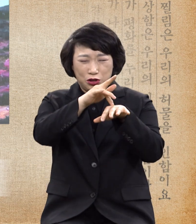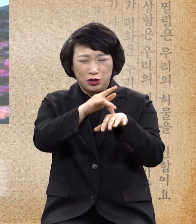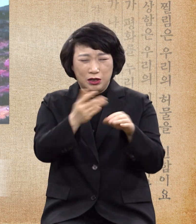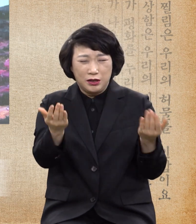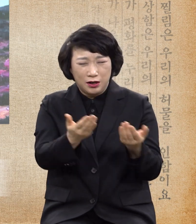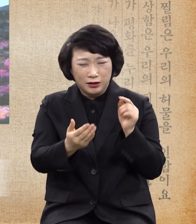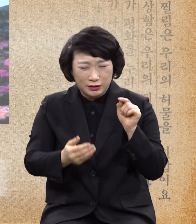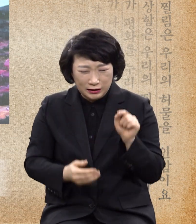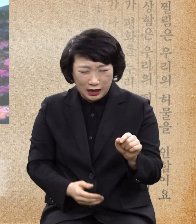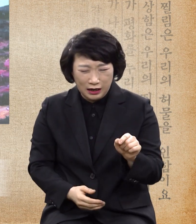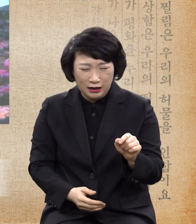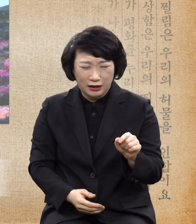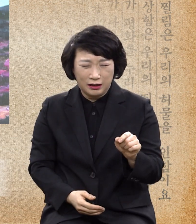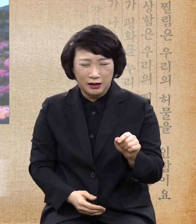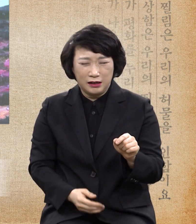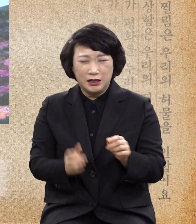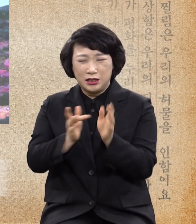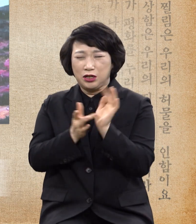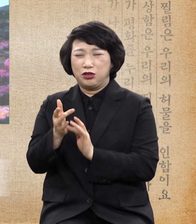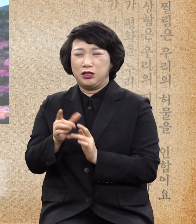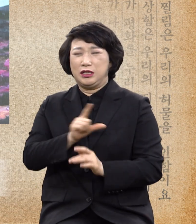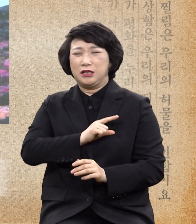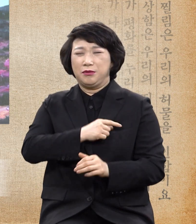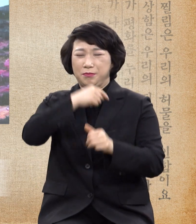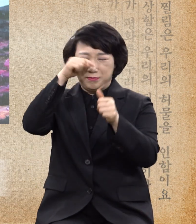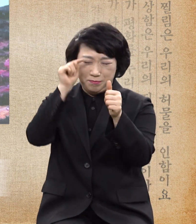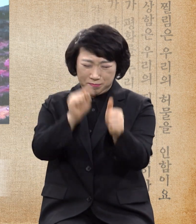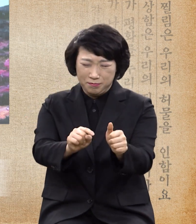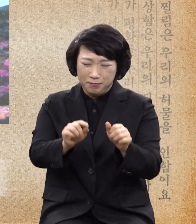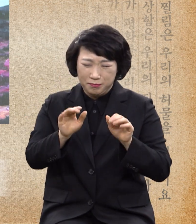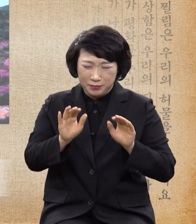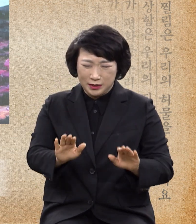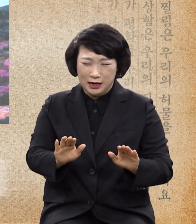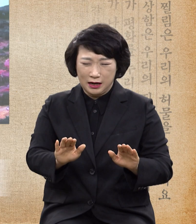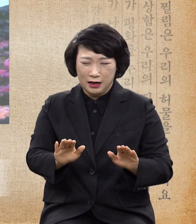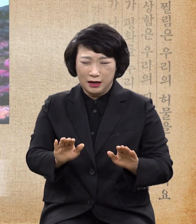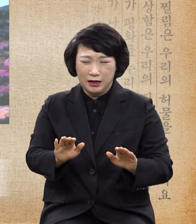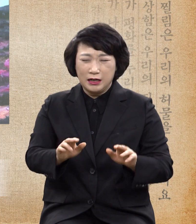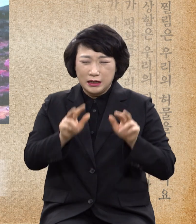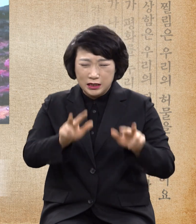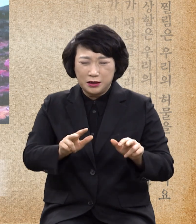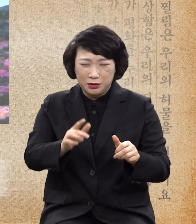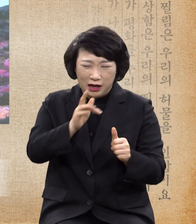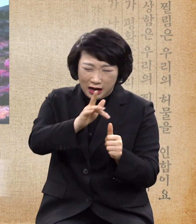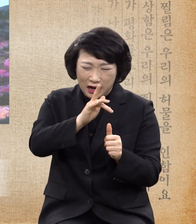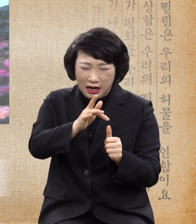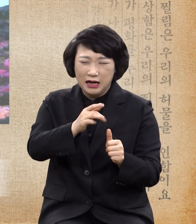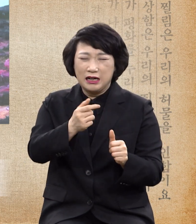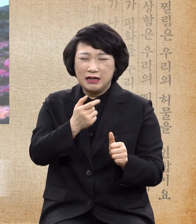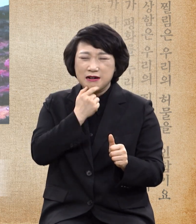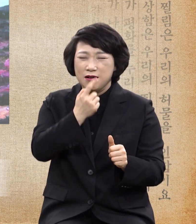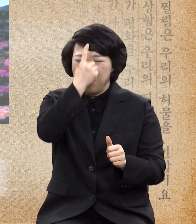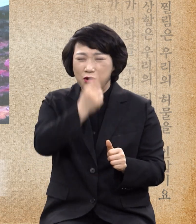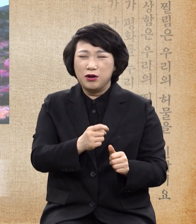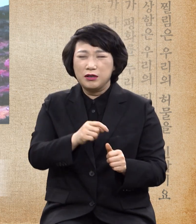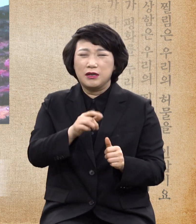예수님의 이름으로 명령하느니 아직도 안 나가고 버티고 있는 녀석아